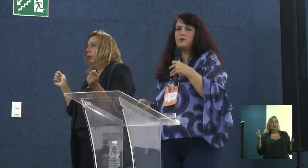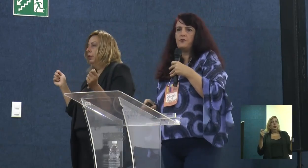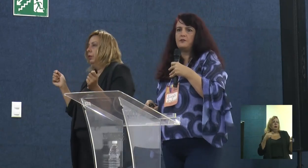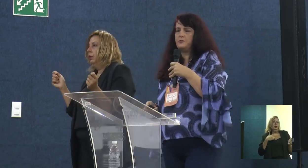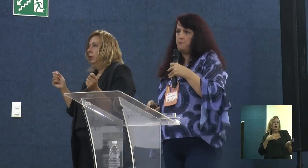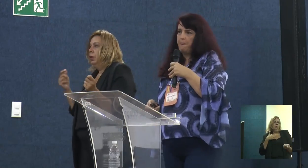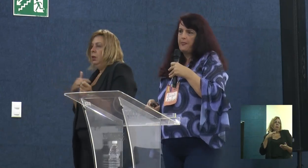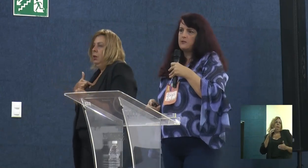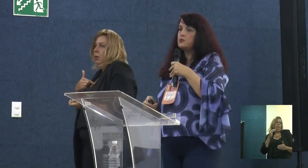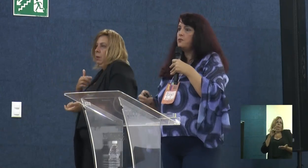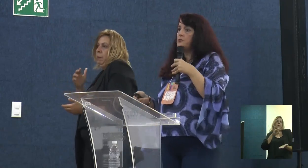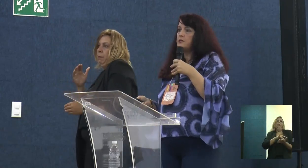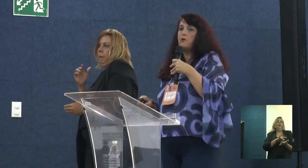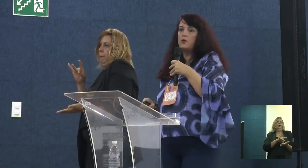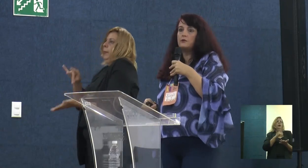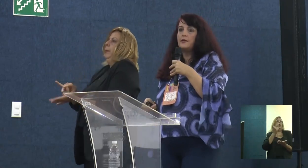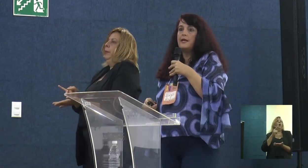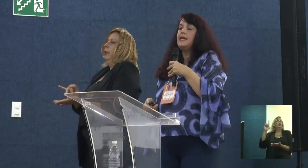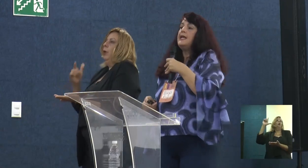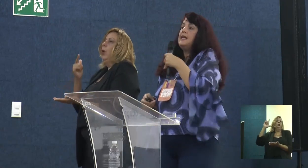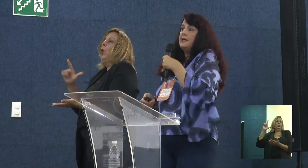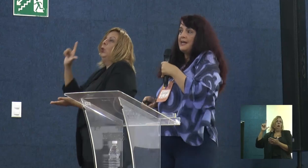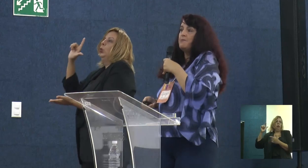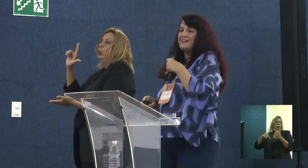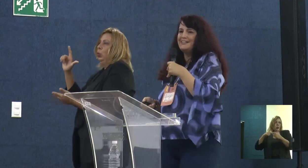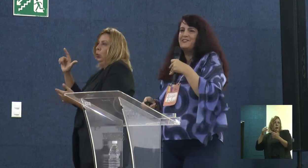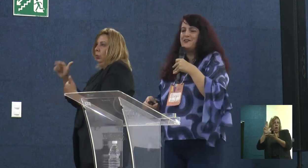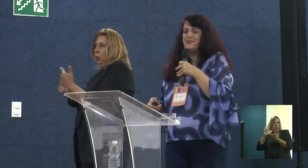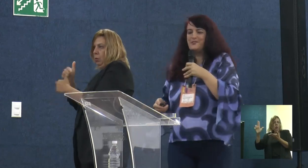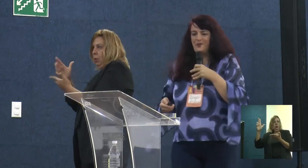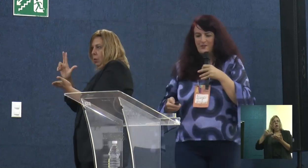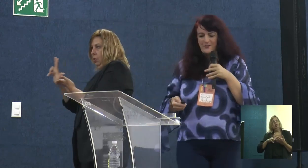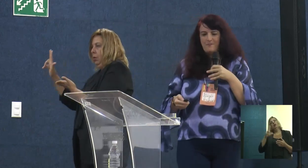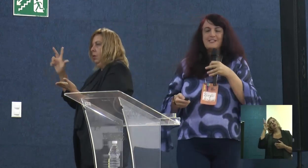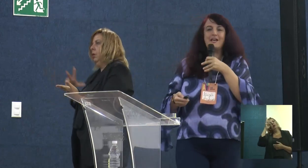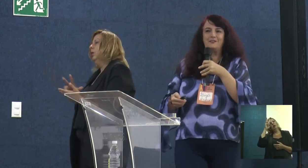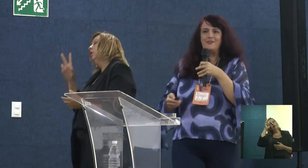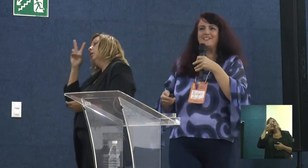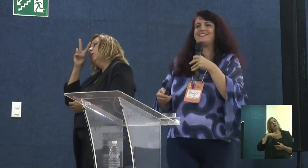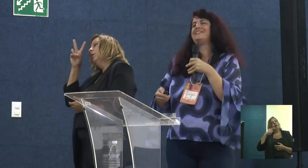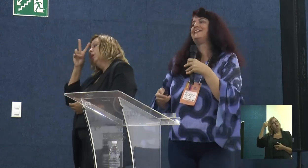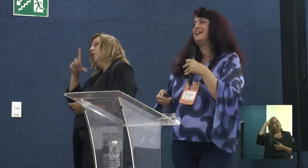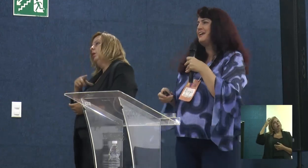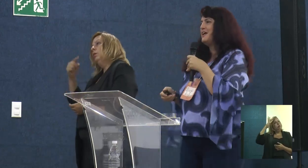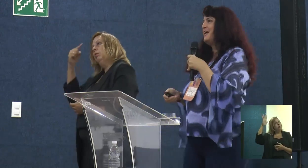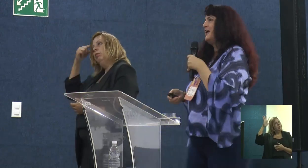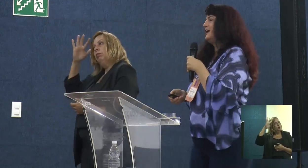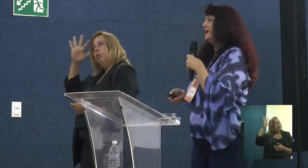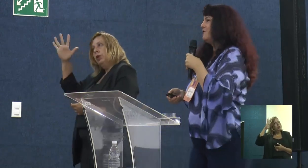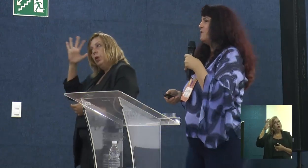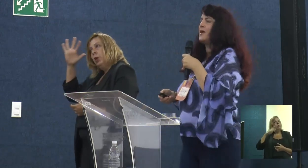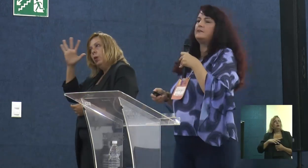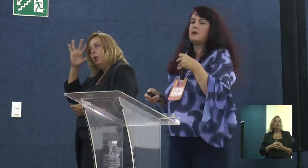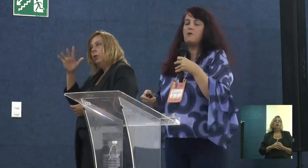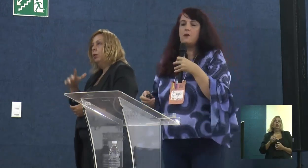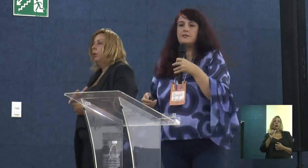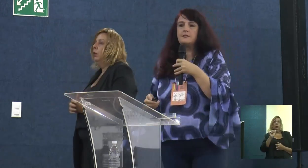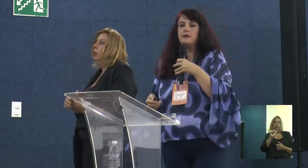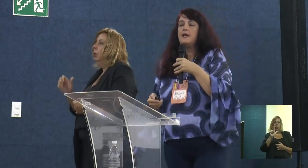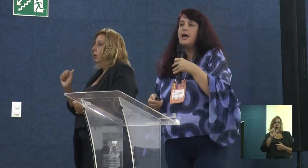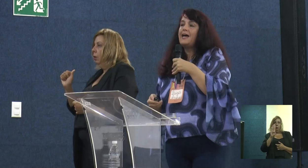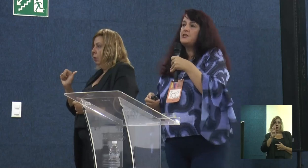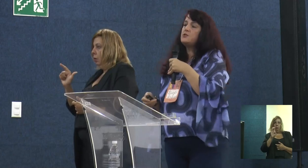Não é nosso ofício. Nosso ofício é outro. E lembrando os nossos pensadores, o Alberto